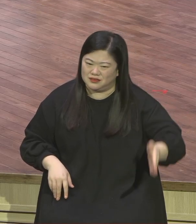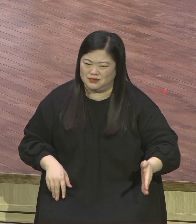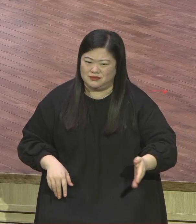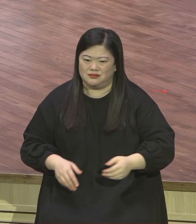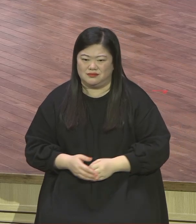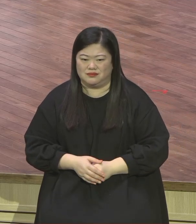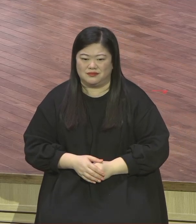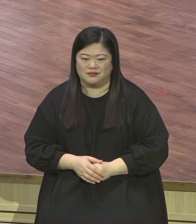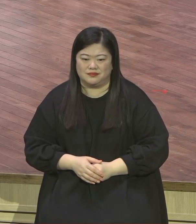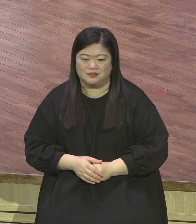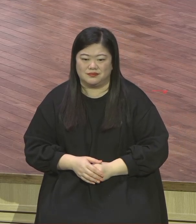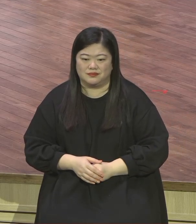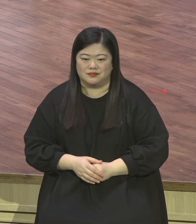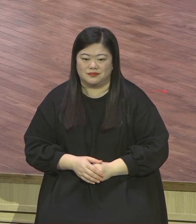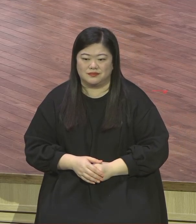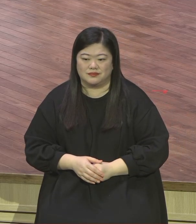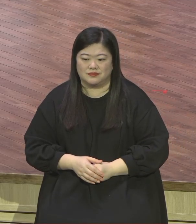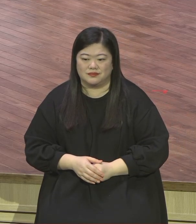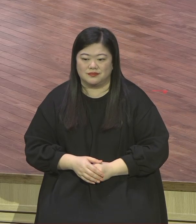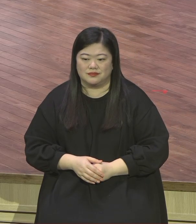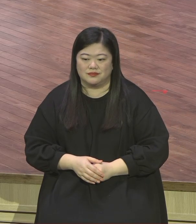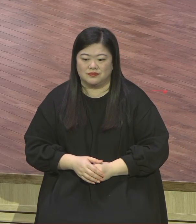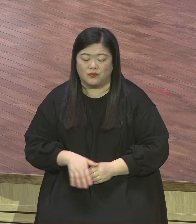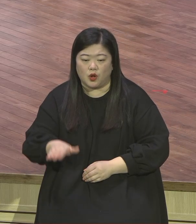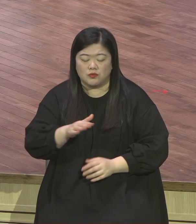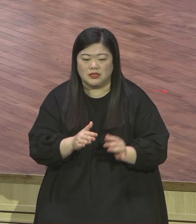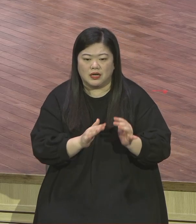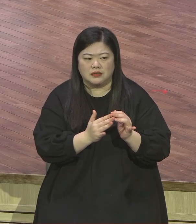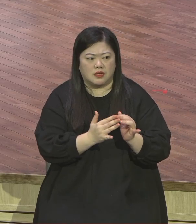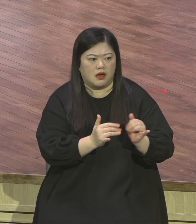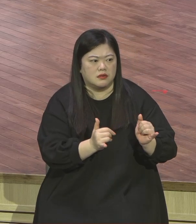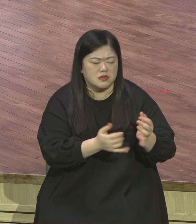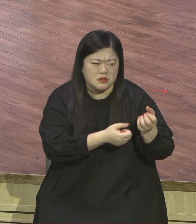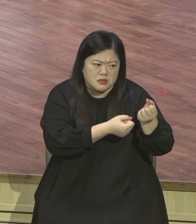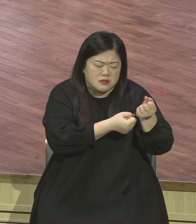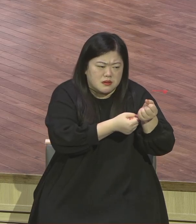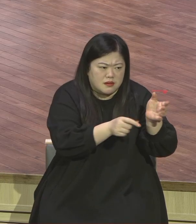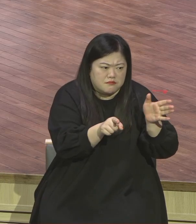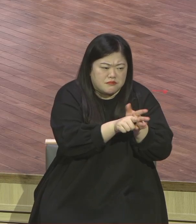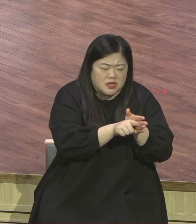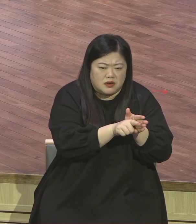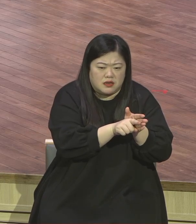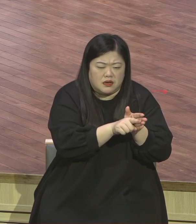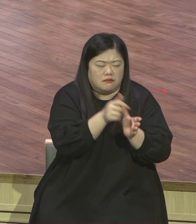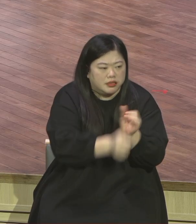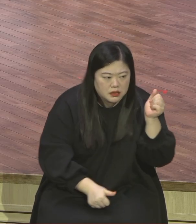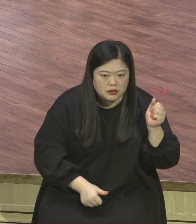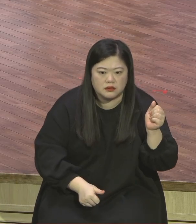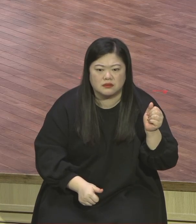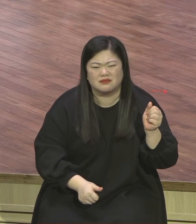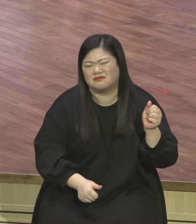사람은 너무 그렇게 의지했다가 믿었다가 실망 좌절하고 시험 들지 마세요 그 다 서론이라고요